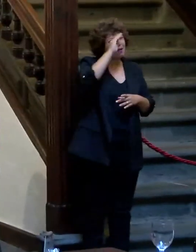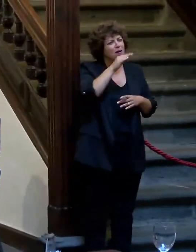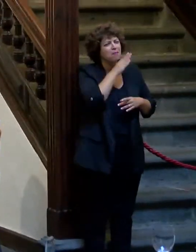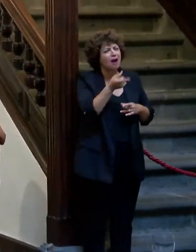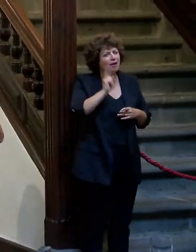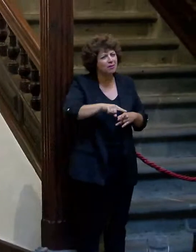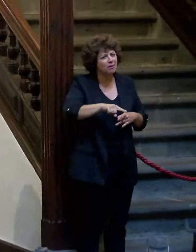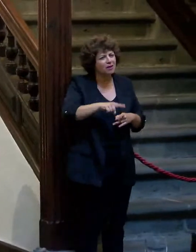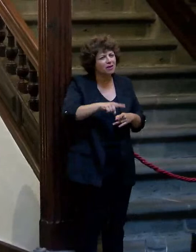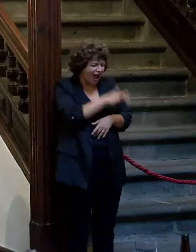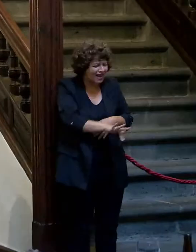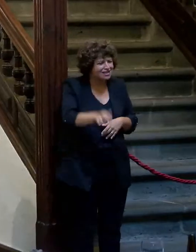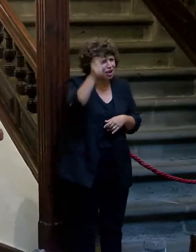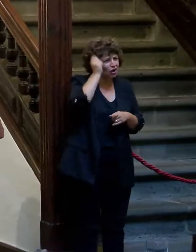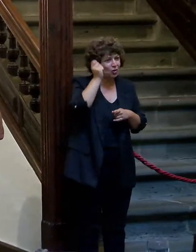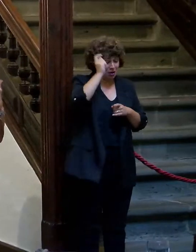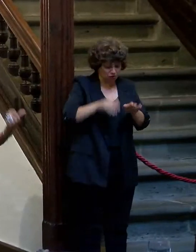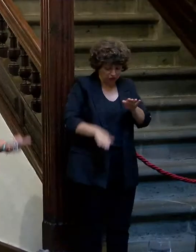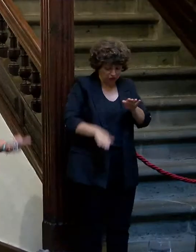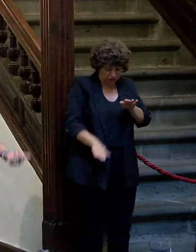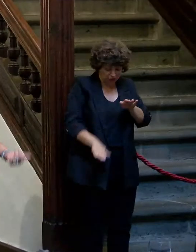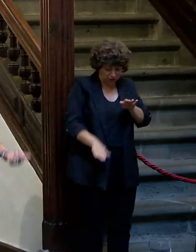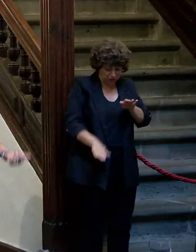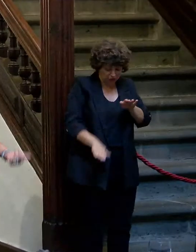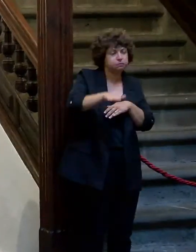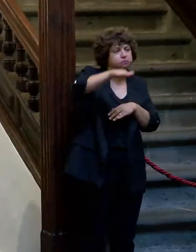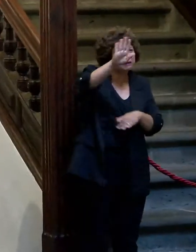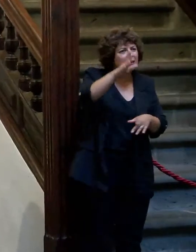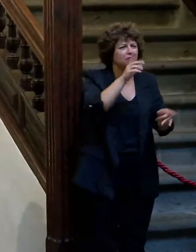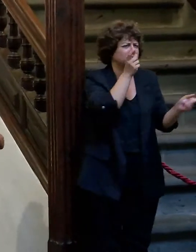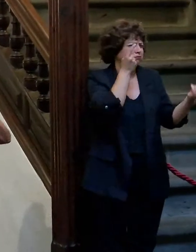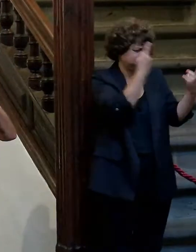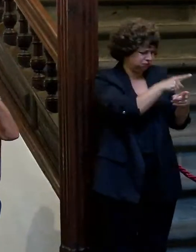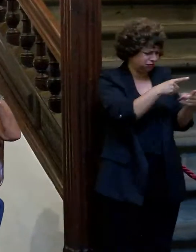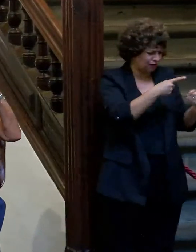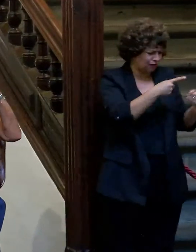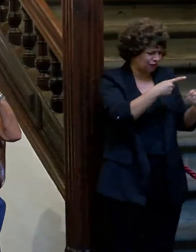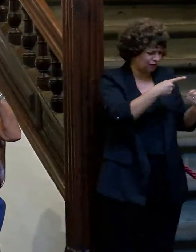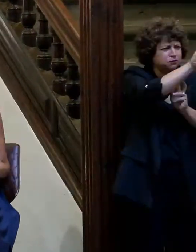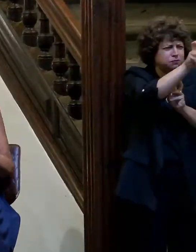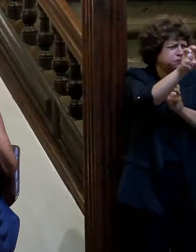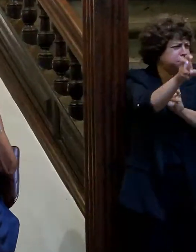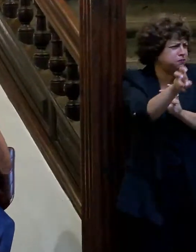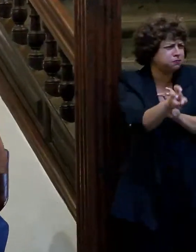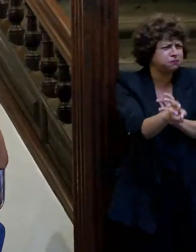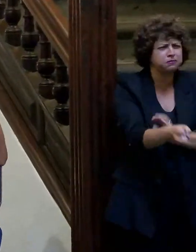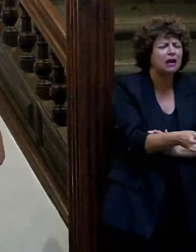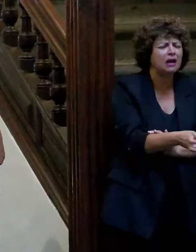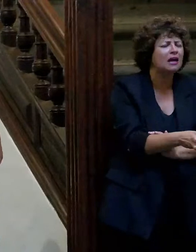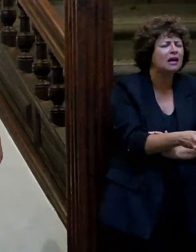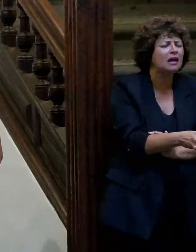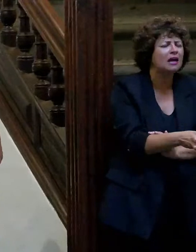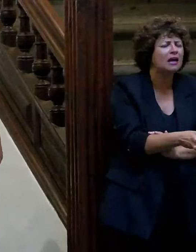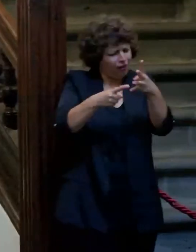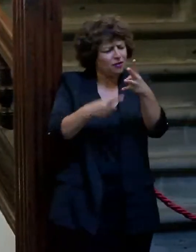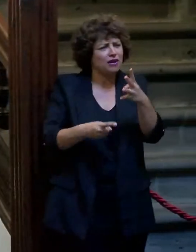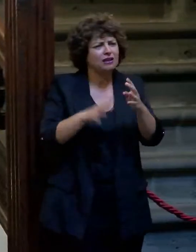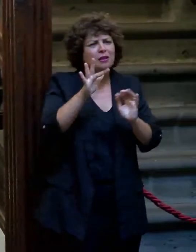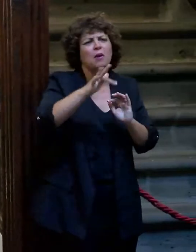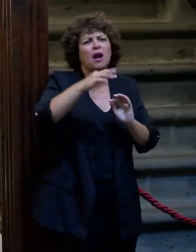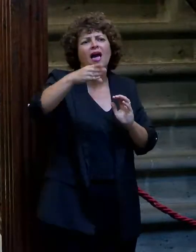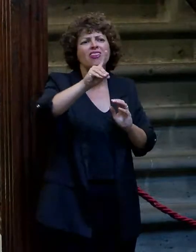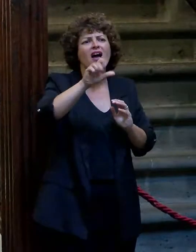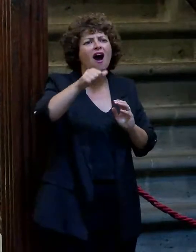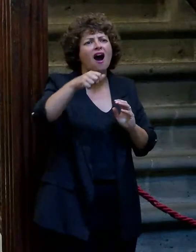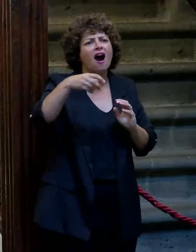Los Peines y después fui creciendo y escuché a François Sardis, Silvio Bartón, a Adamo, toda la canción francesa, a Asnabu,